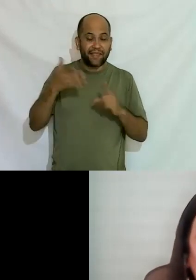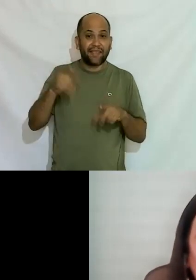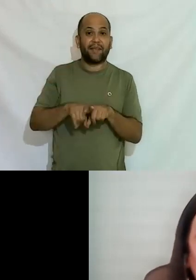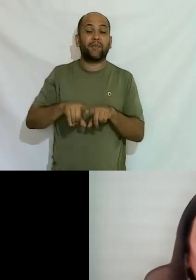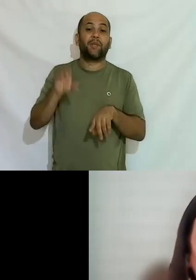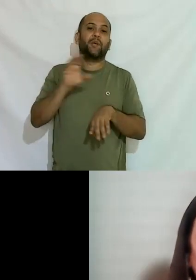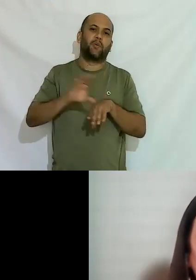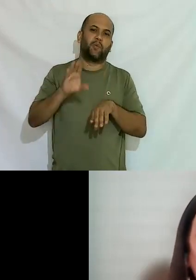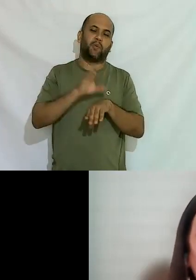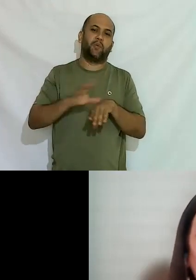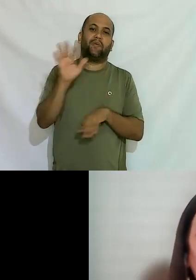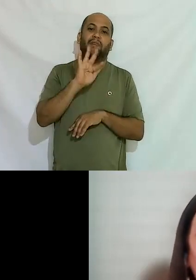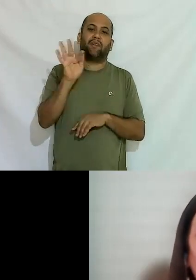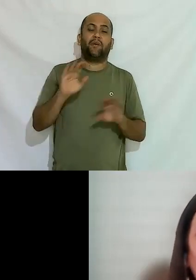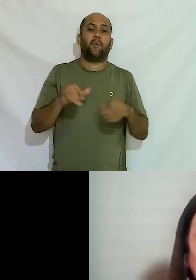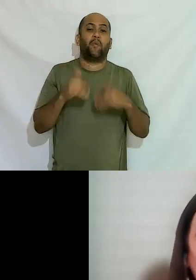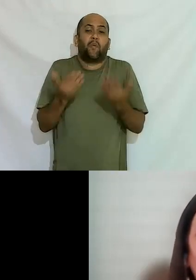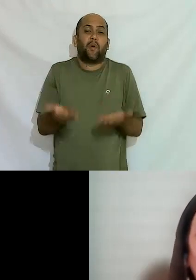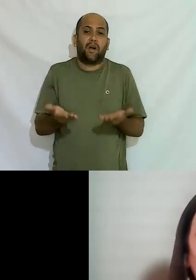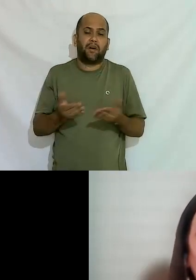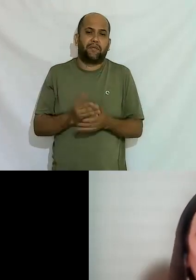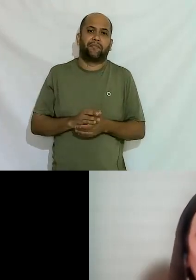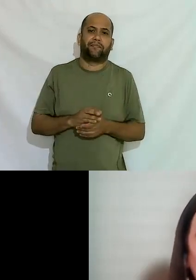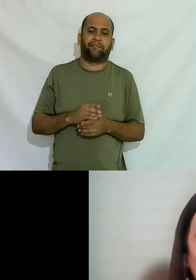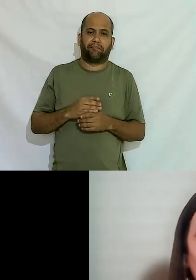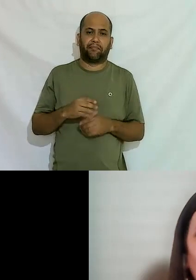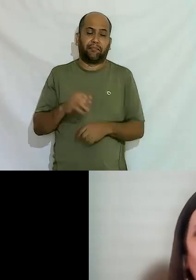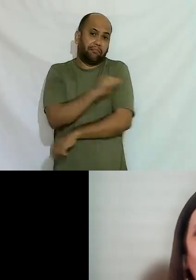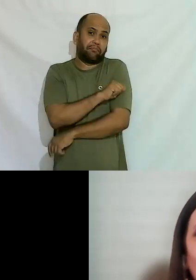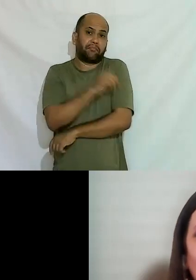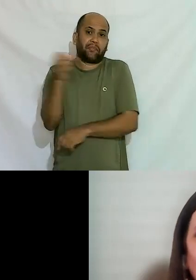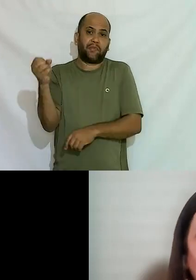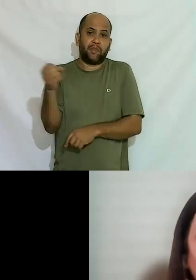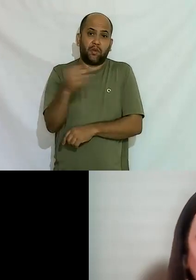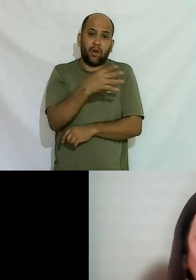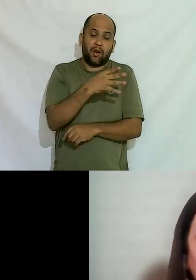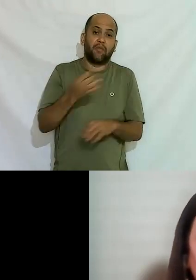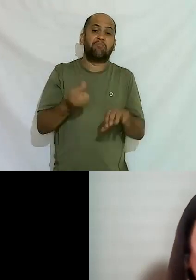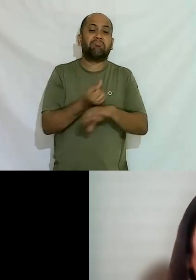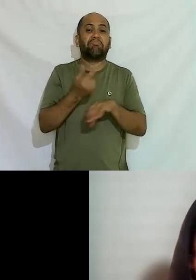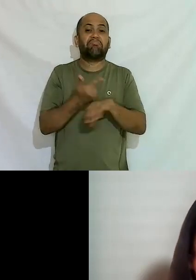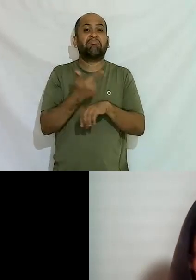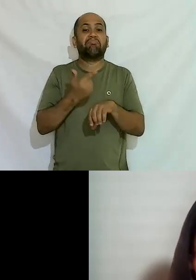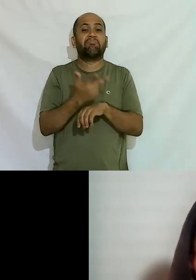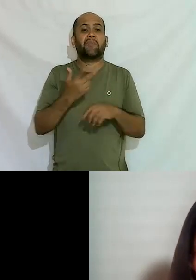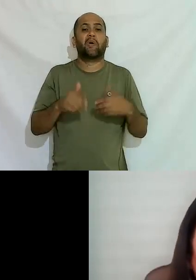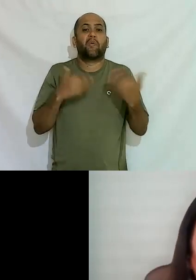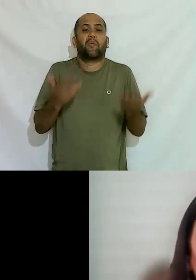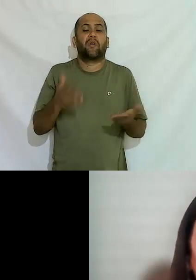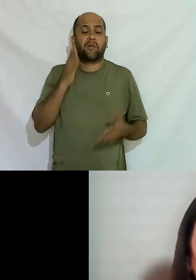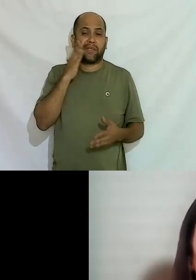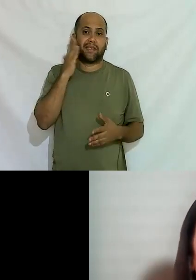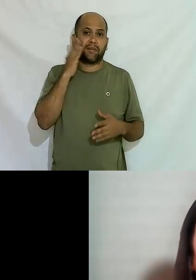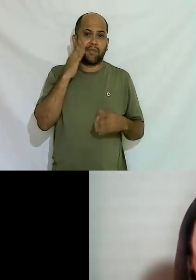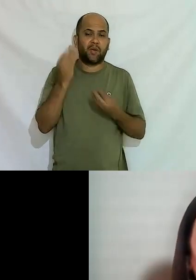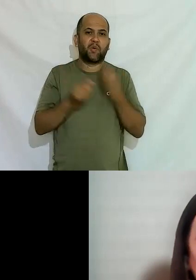graduação que vocês estão fazendo se vocês são alunos novos, qual semestre para a gente ter uma noção também do público que a gente vai abranger